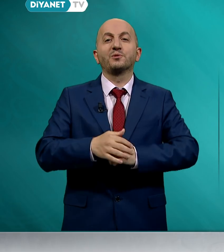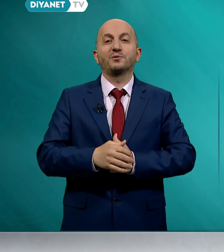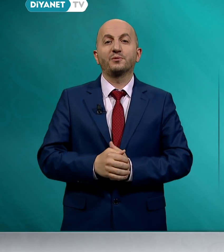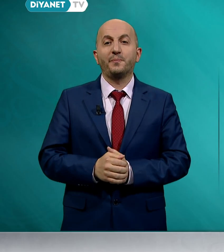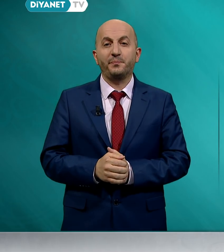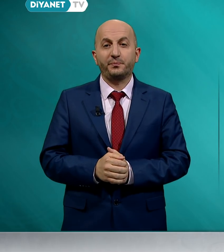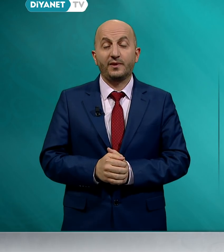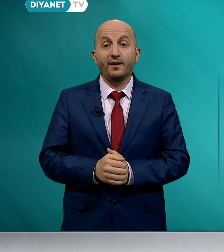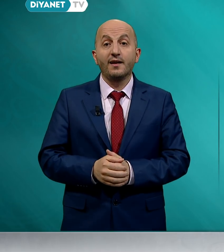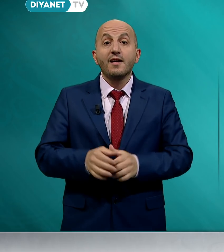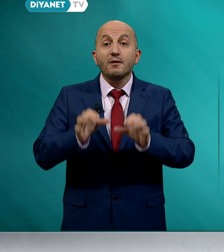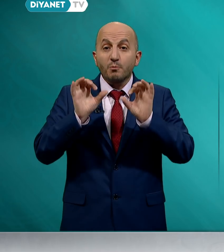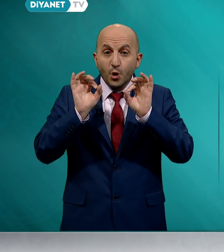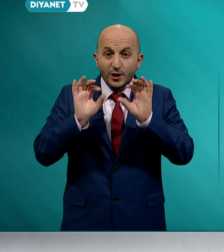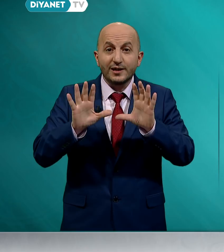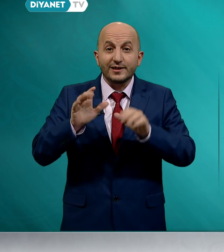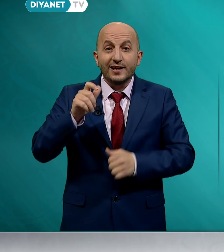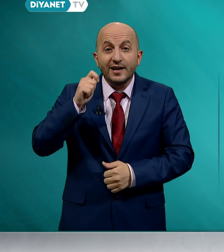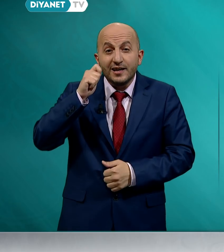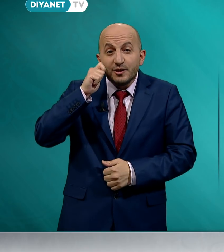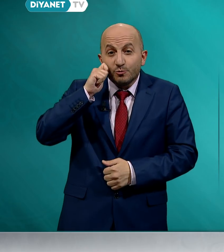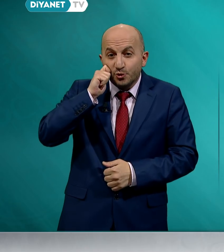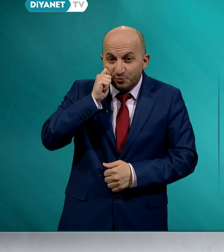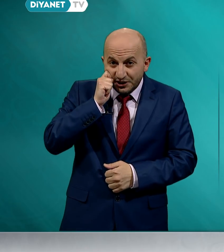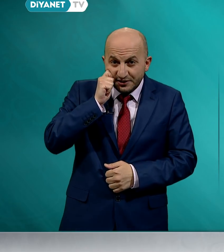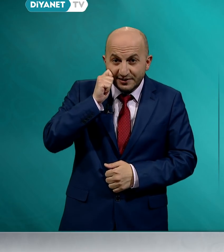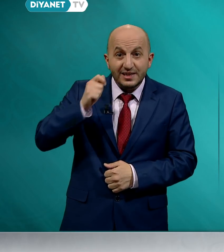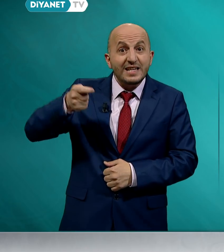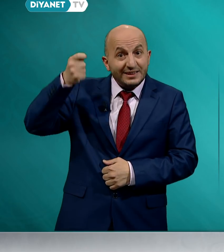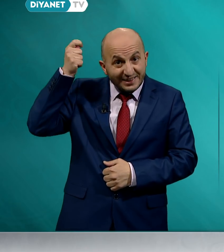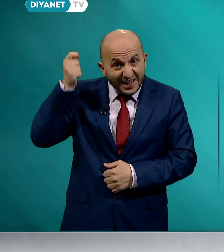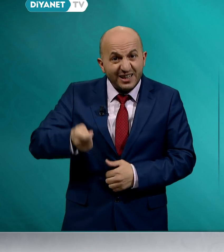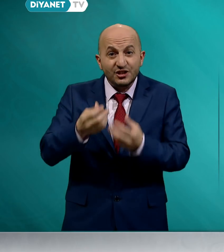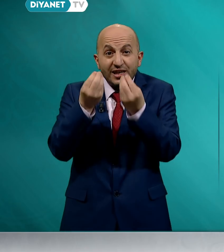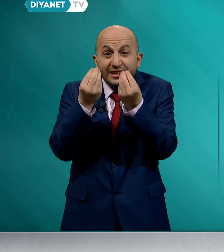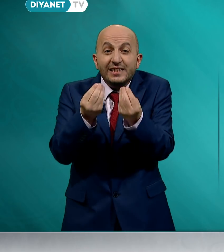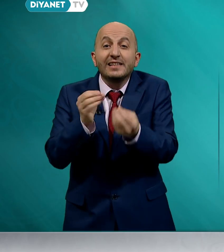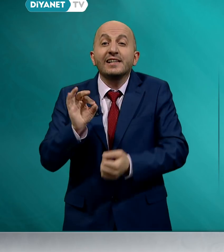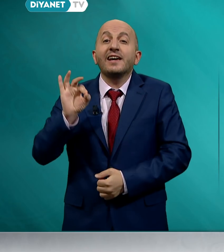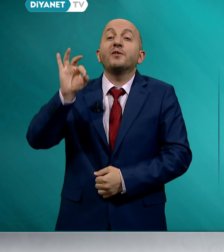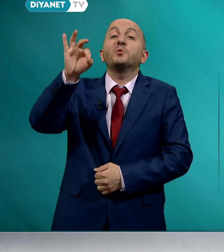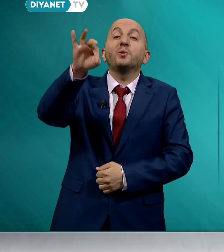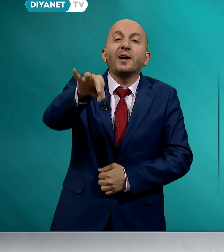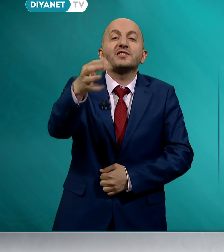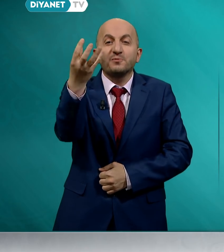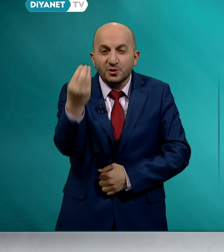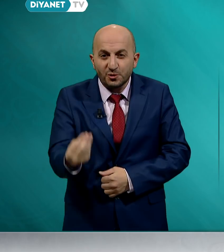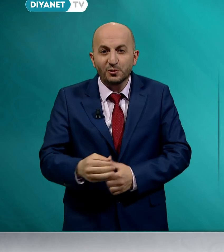Böylelikle mümin gerçek iyiliğe ulaşmış olur.